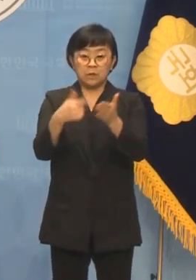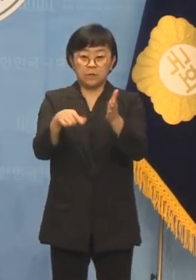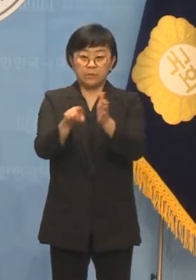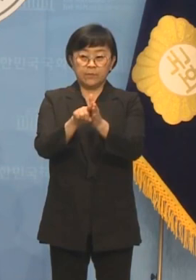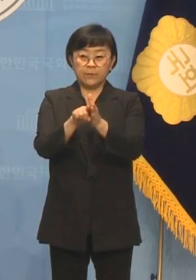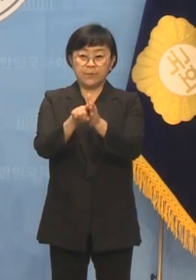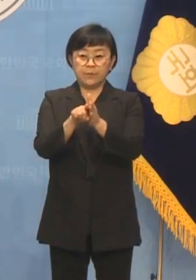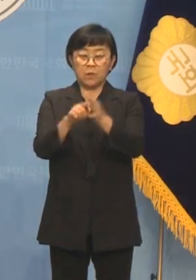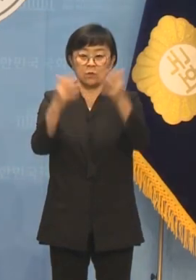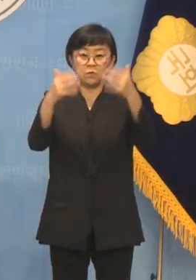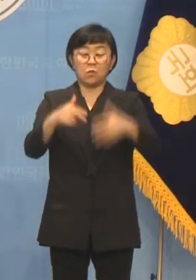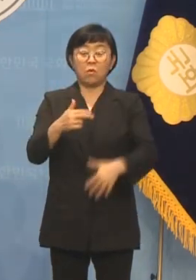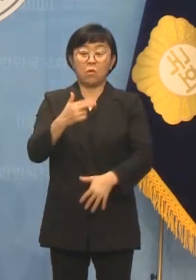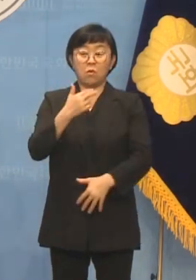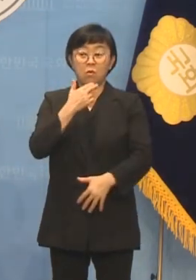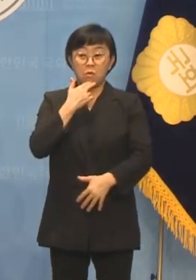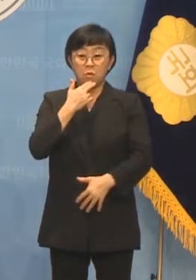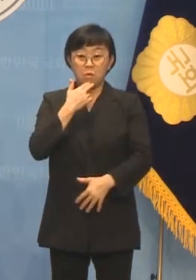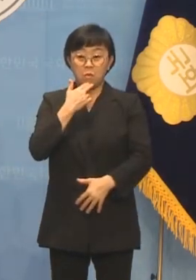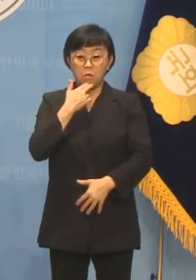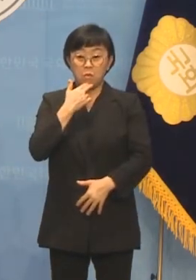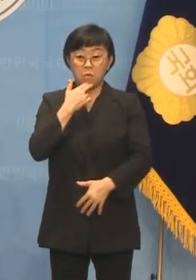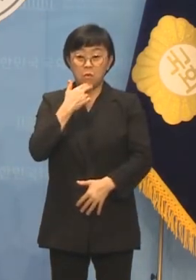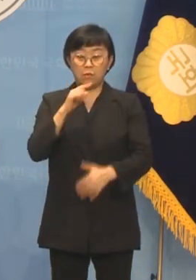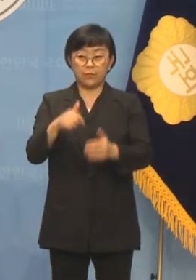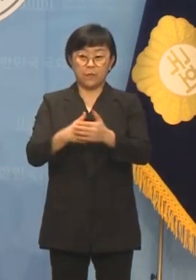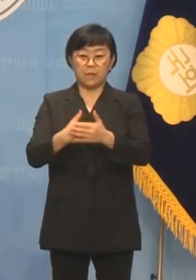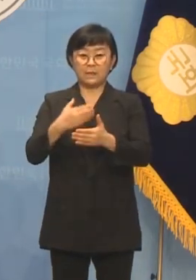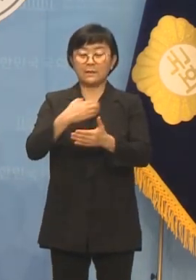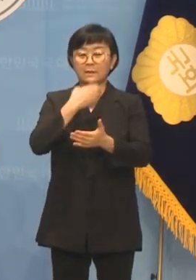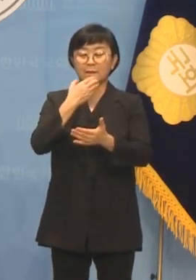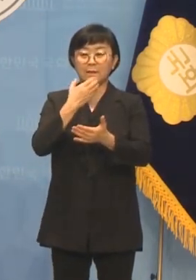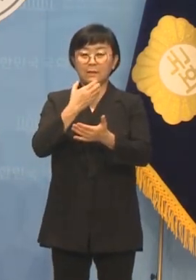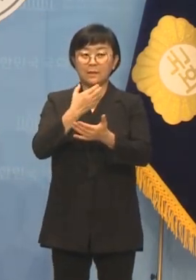조건 없는 양보를 강력하게 제가 요구를 합니다.